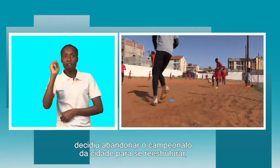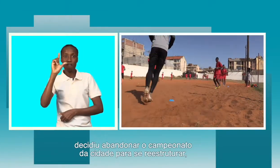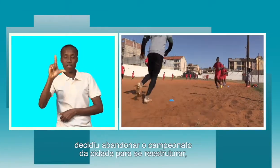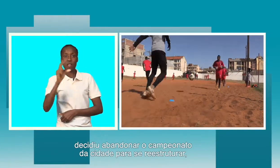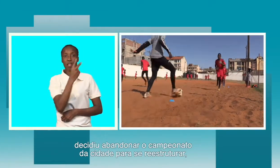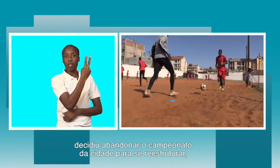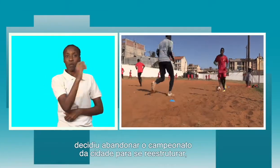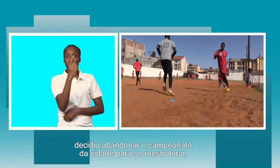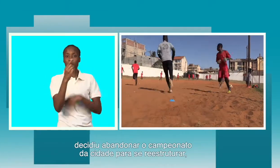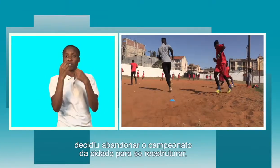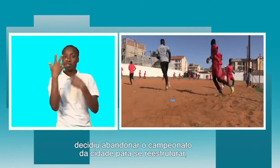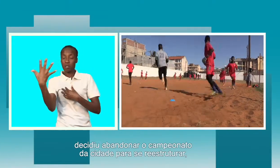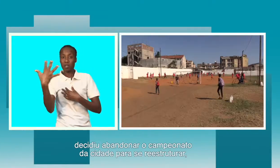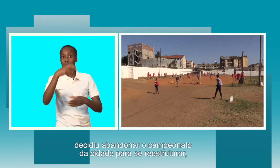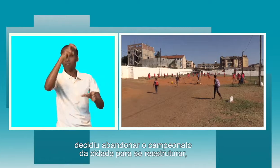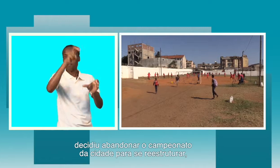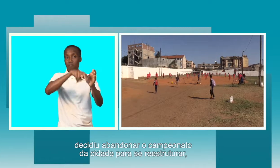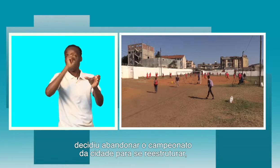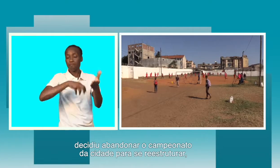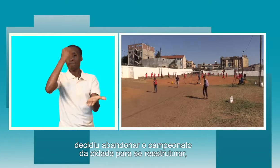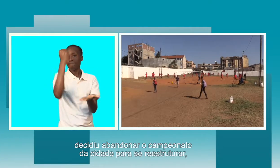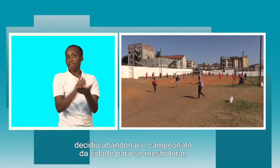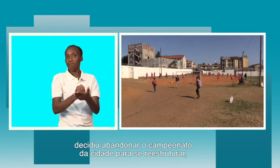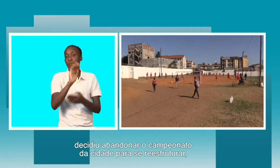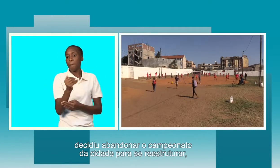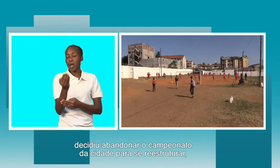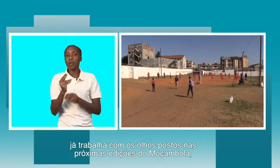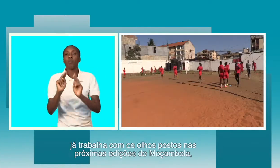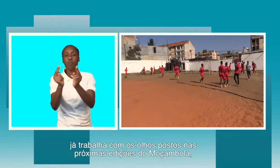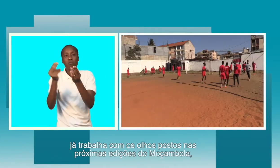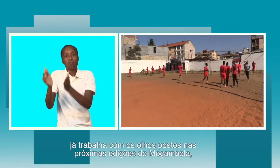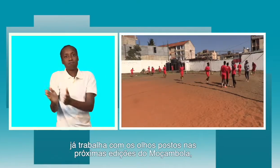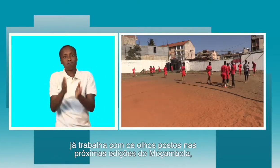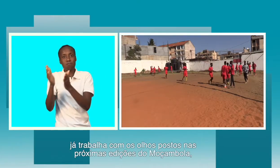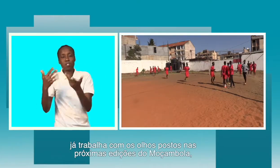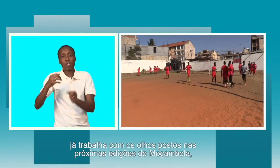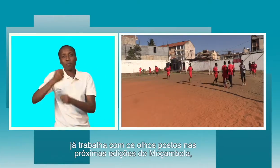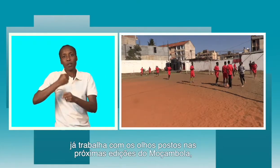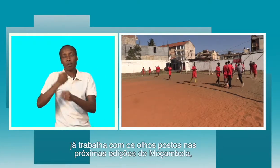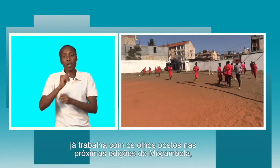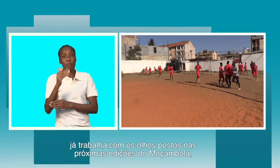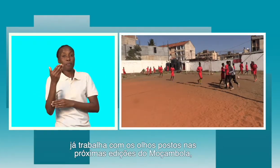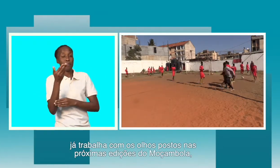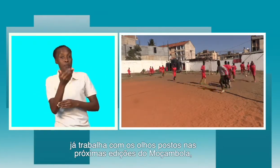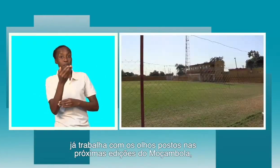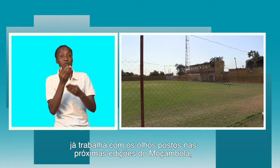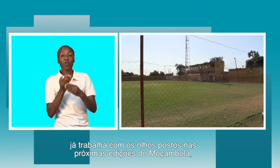abandonar o Campeonato da Cidade para se reestruturar, já trabalha com os olhos postos nas